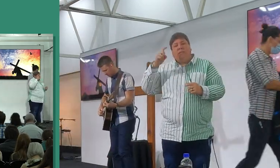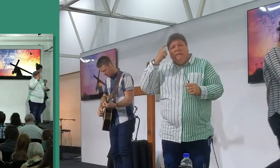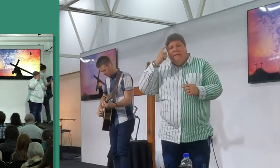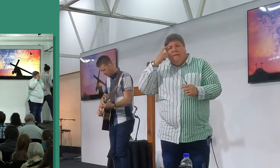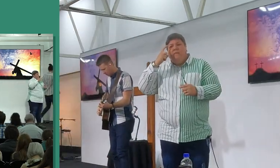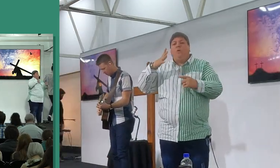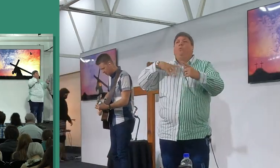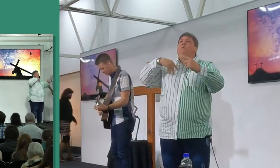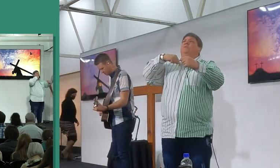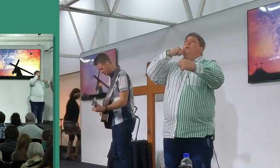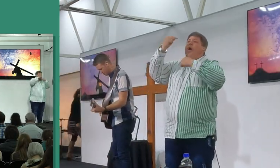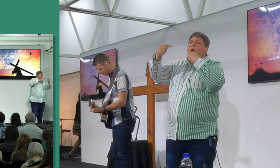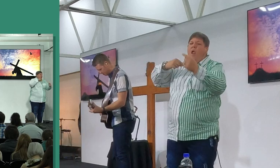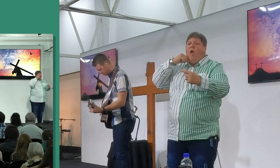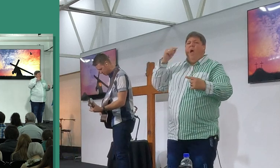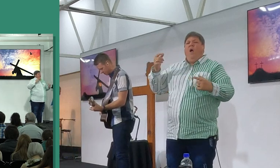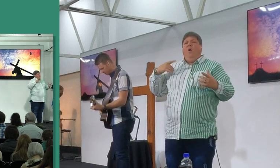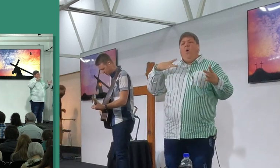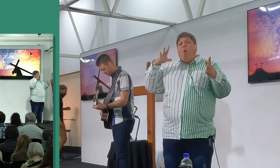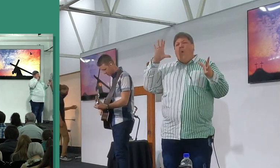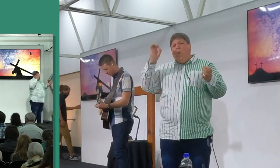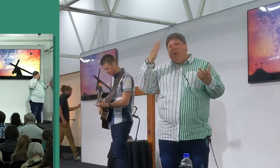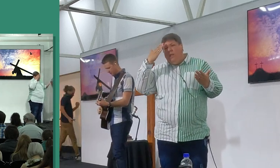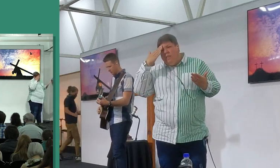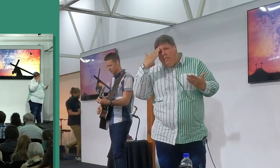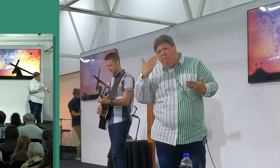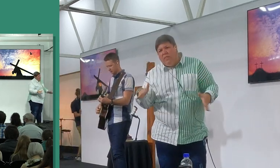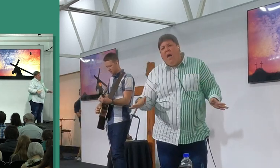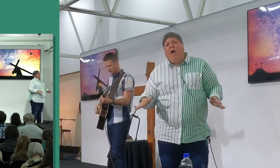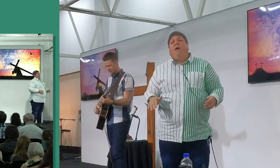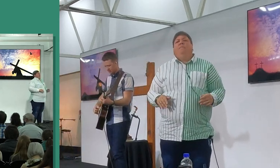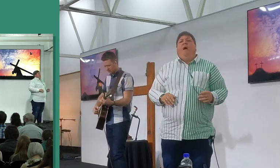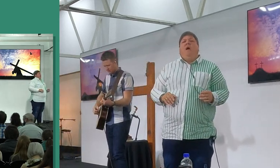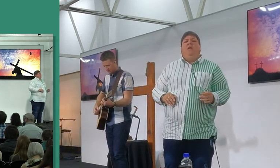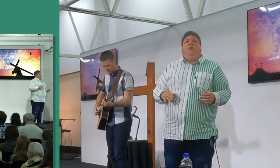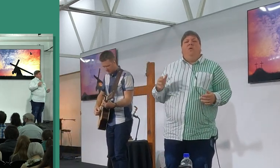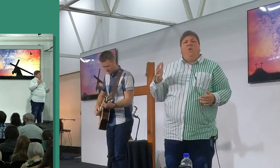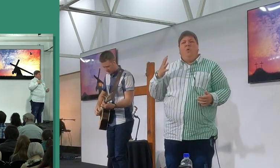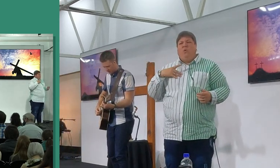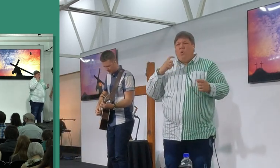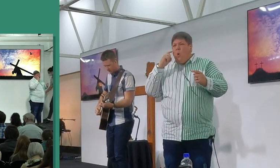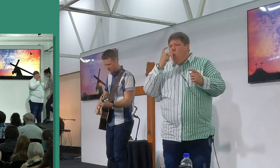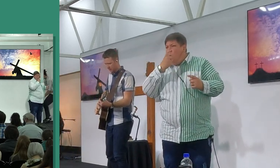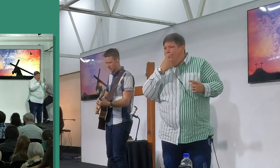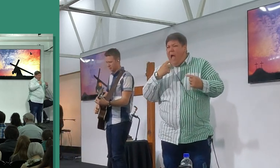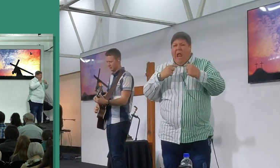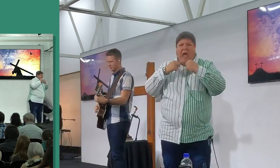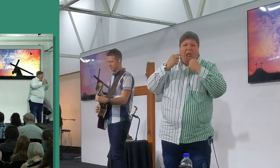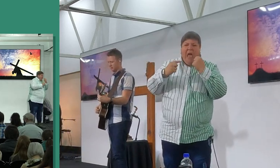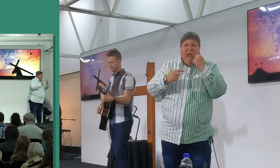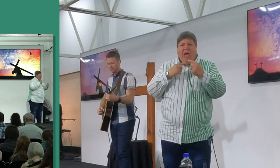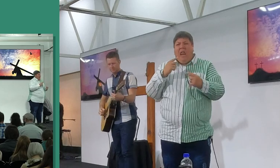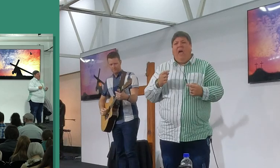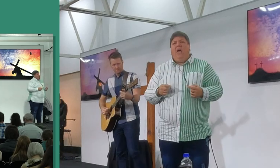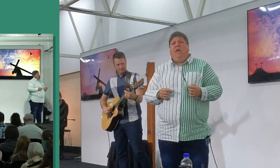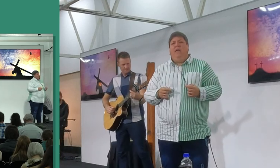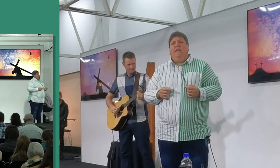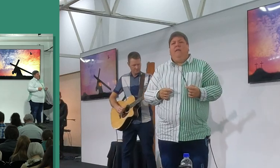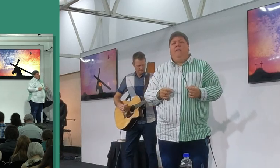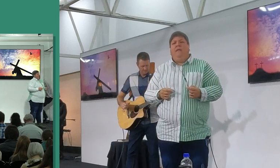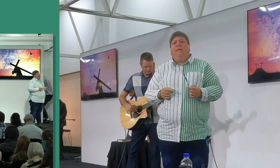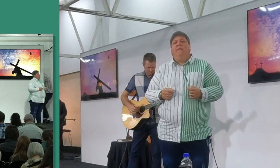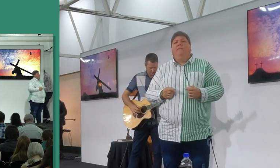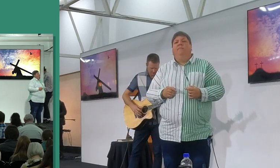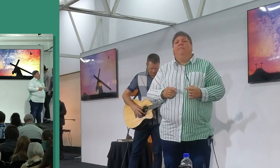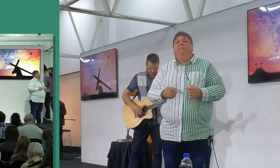ons kla patijk hier so, ons is so ondankbaar patijk hier, en ons loop in ons oos op wat ander mense het en nie het nie, en wat ander mense